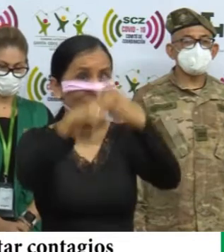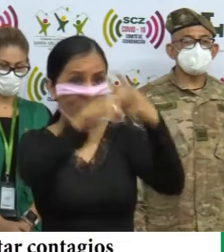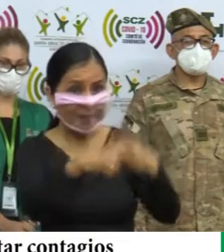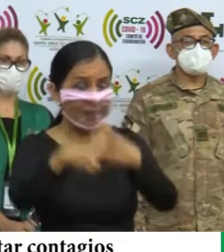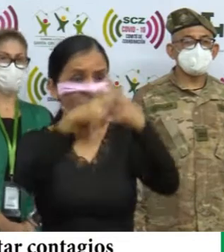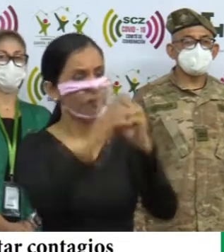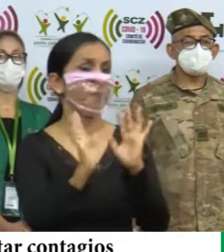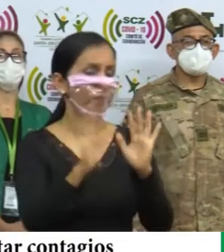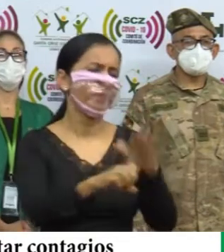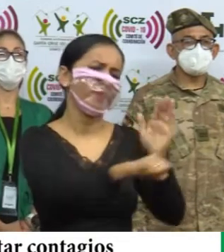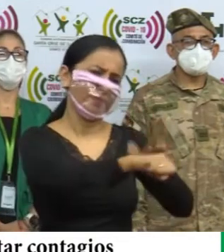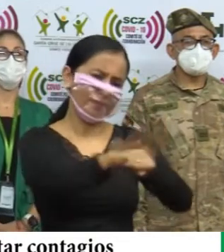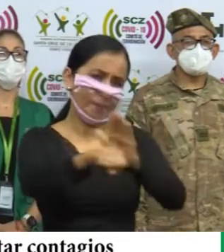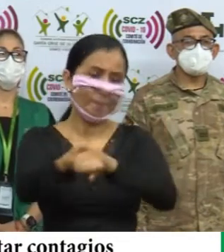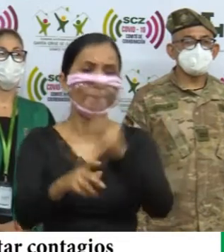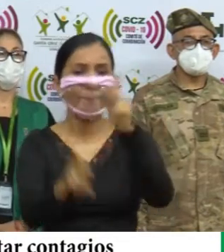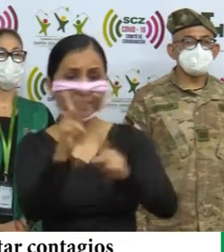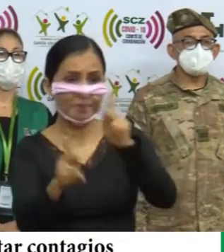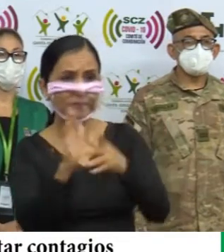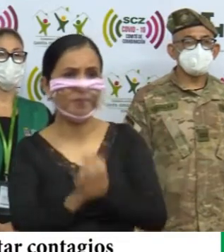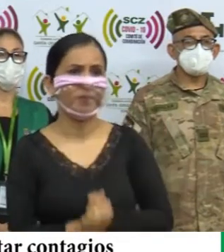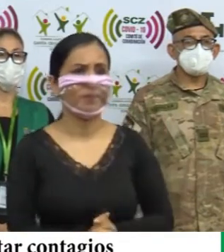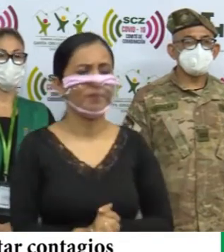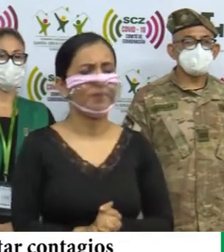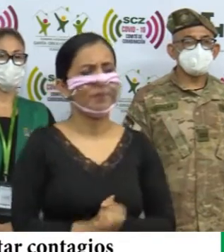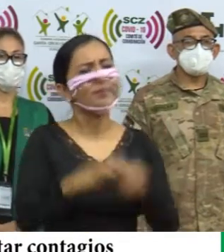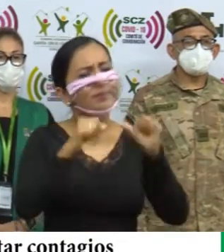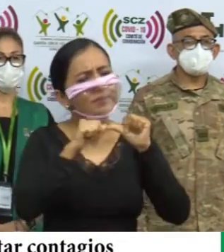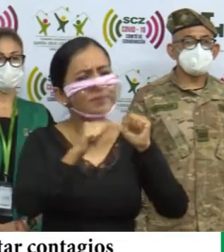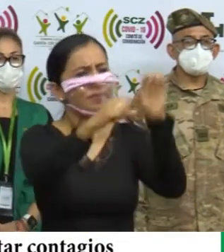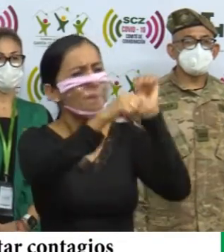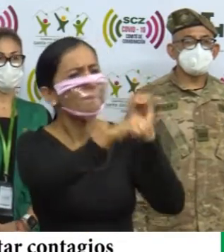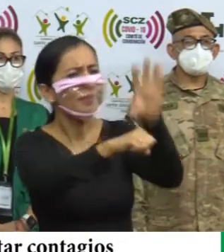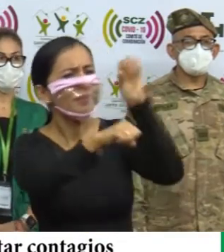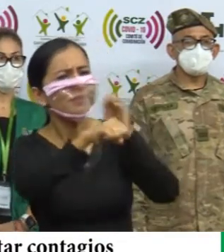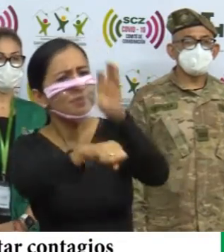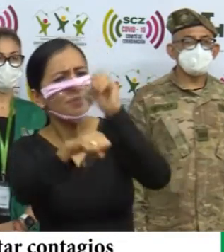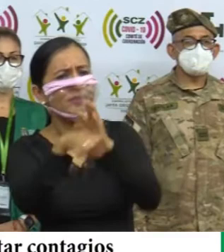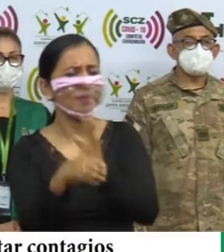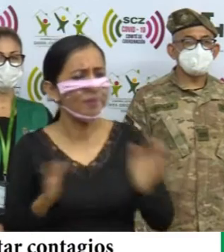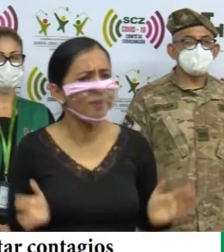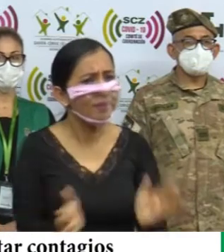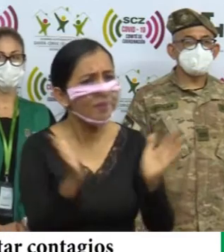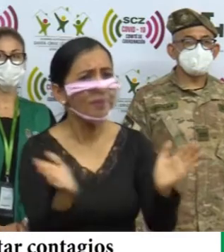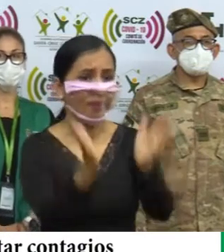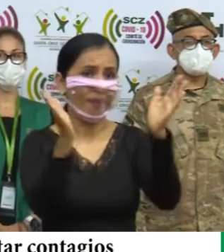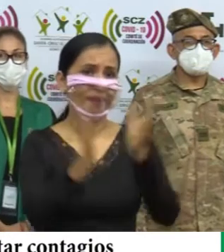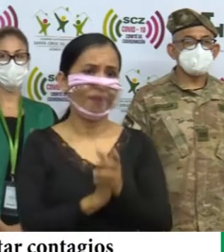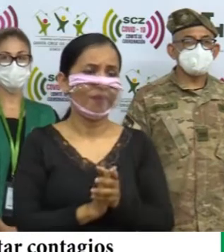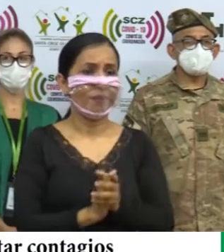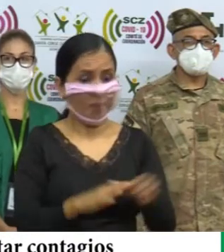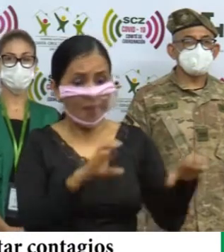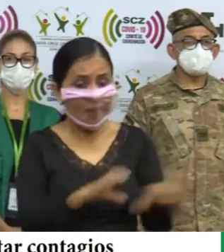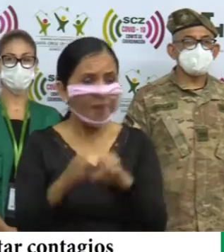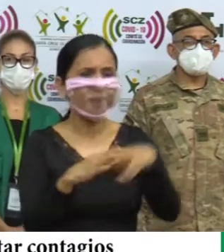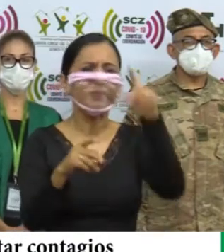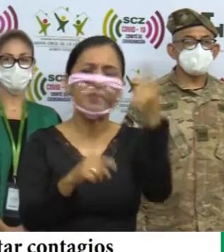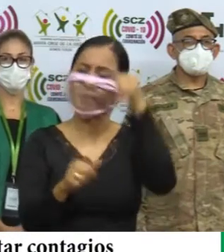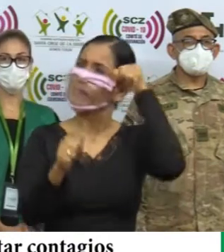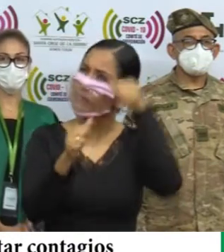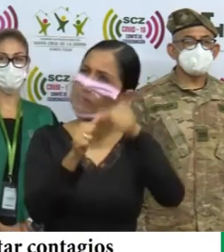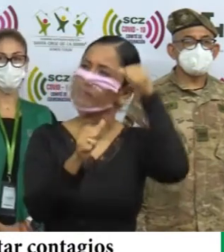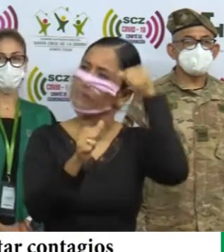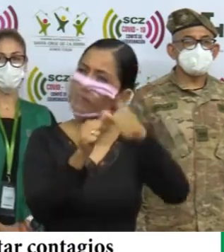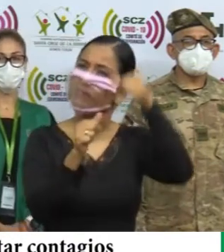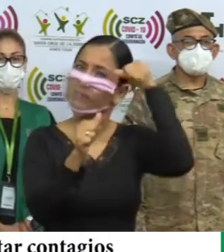a la población a seguir este mensaje motivador y hagámonos el recuerdo, por